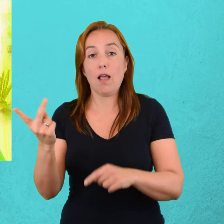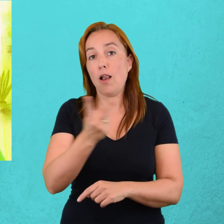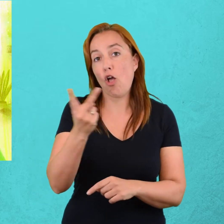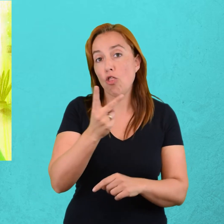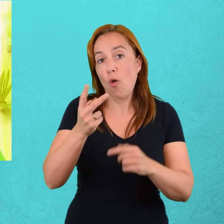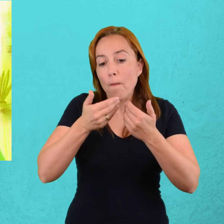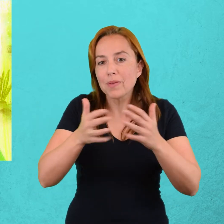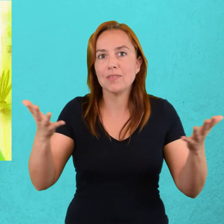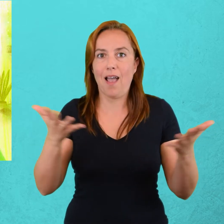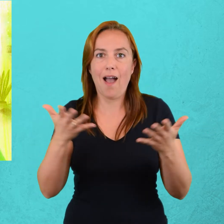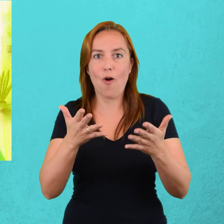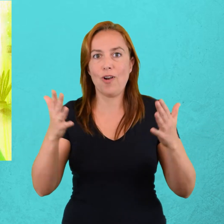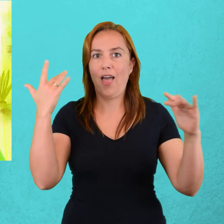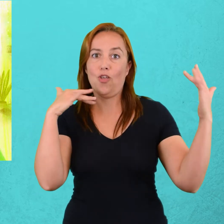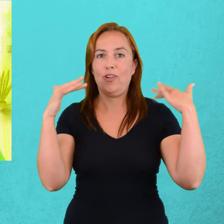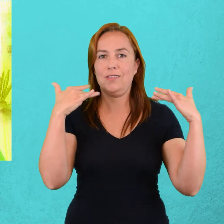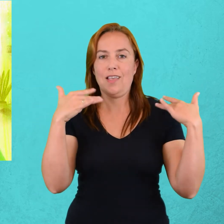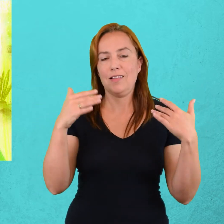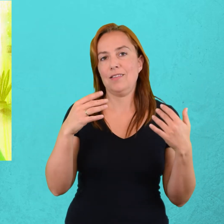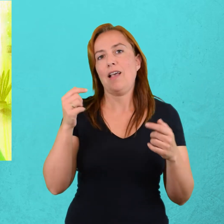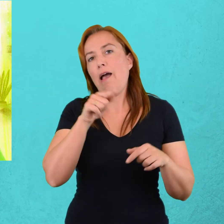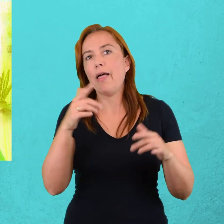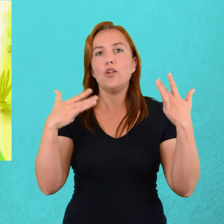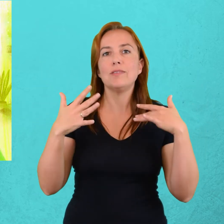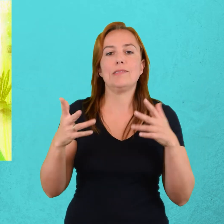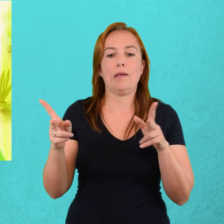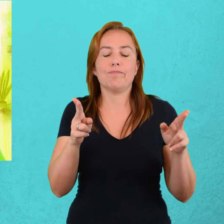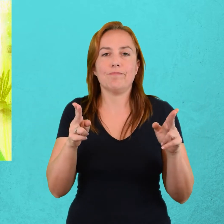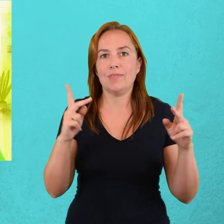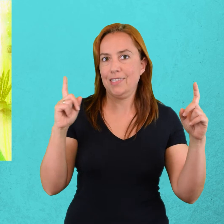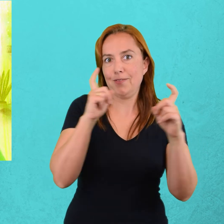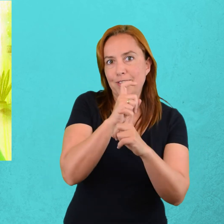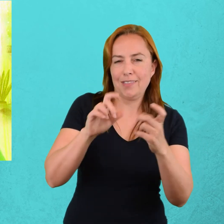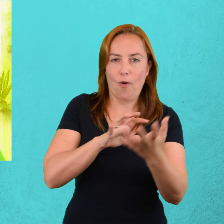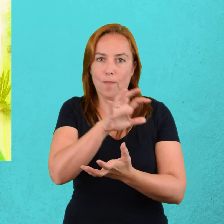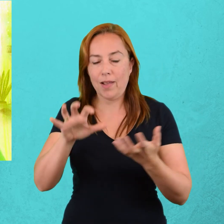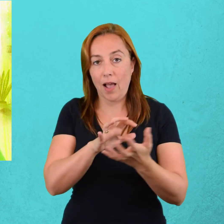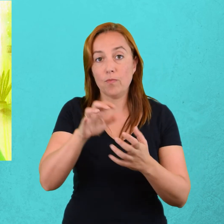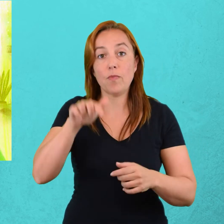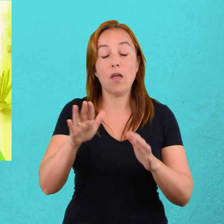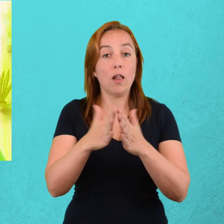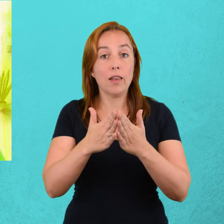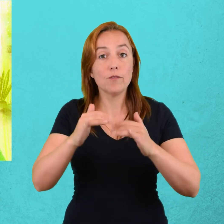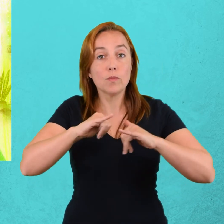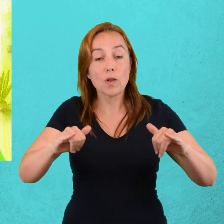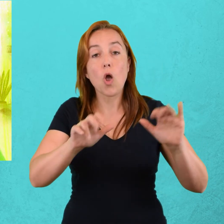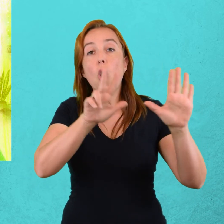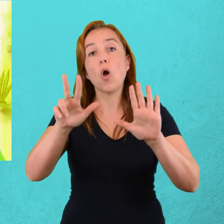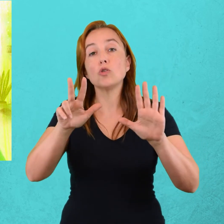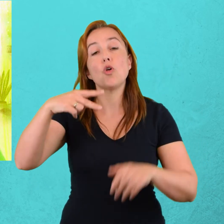la convulsionada adolescencia con todo lo que eso significa. Este libro se publicó el 8 de noviembre